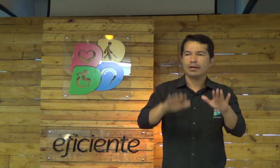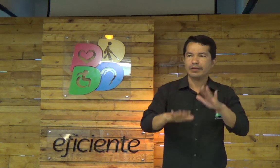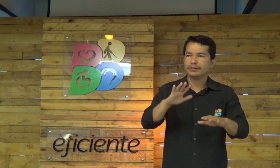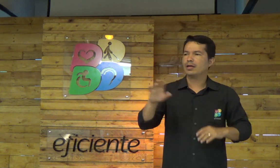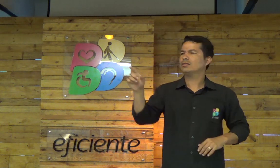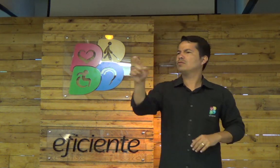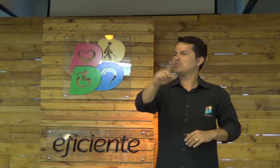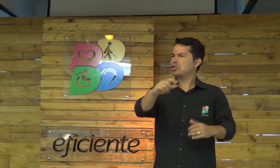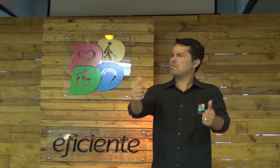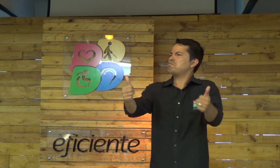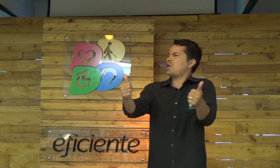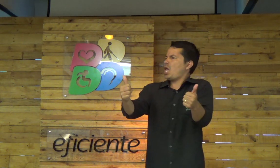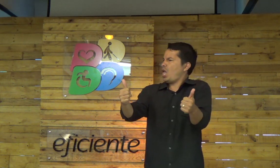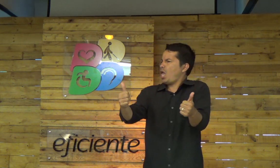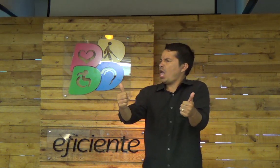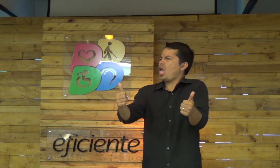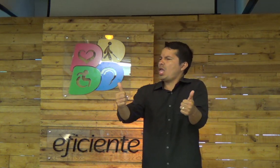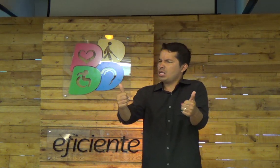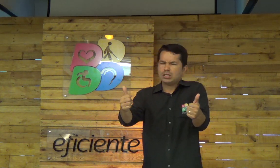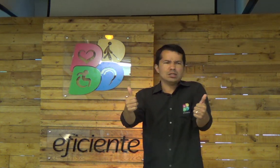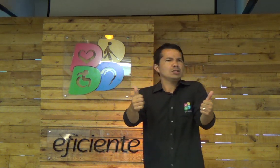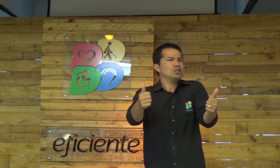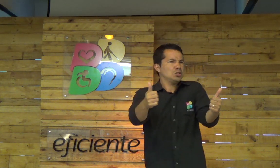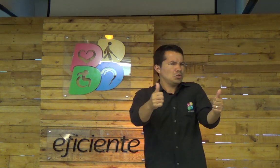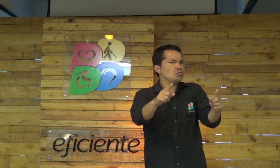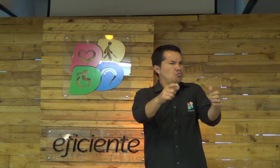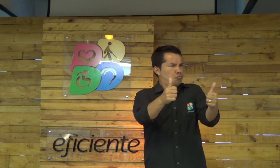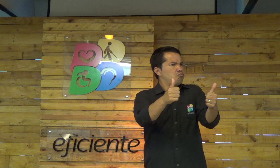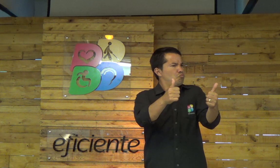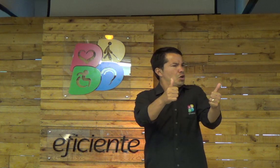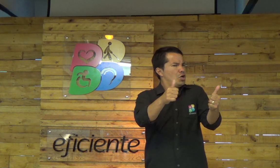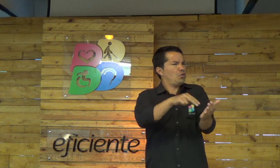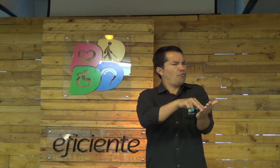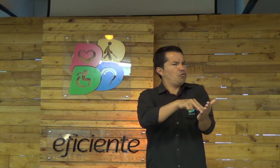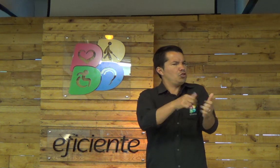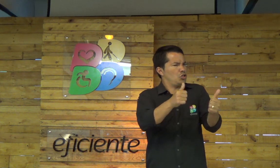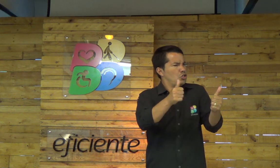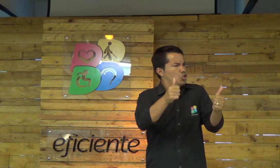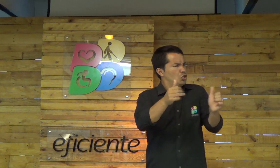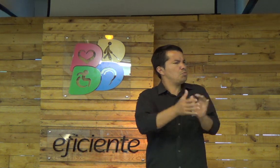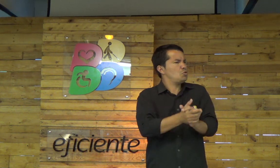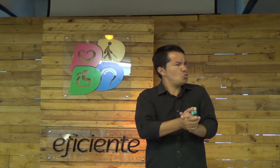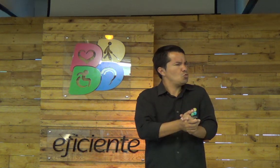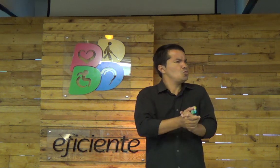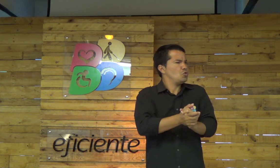Por exemplo, às vezes, você fala, está tudo bem, estou firme e tal.